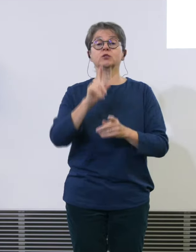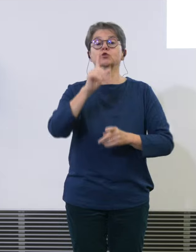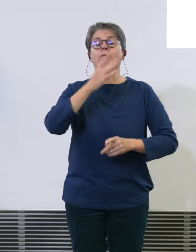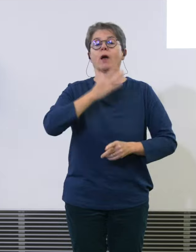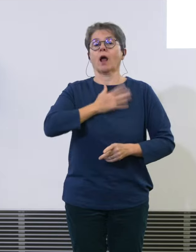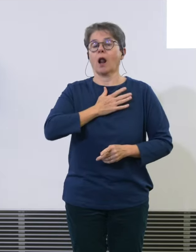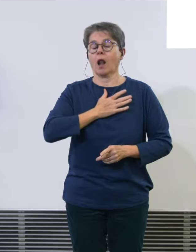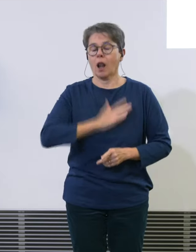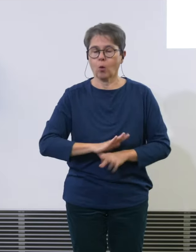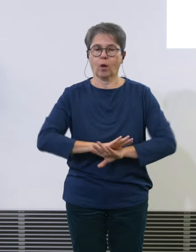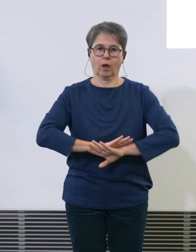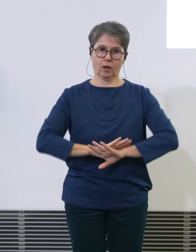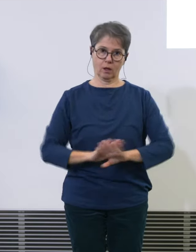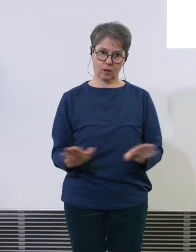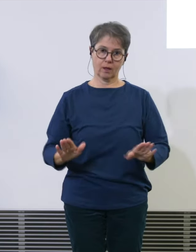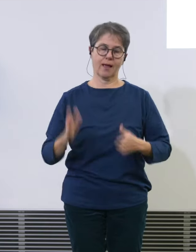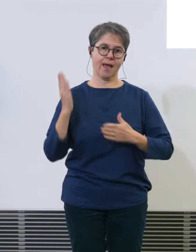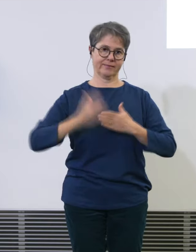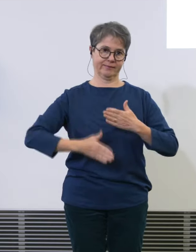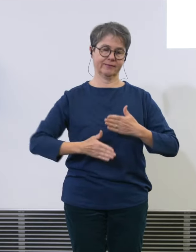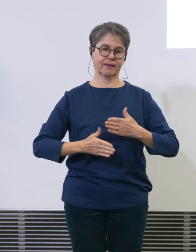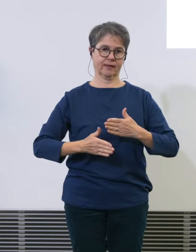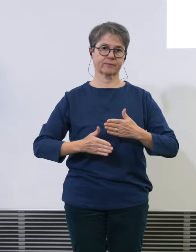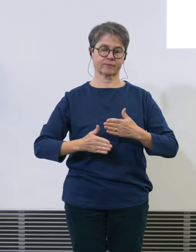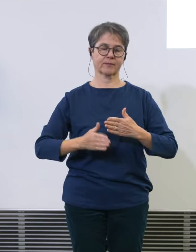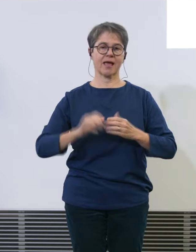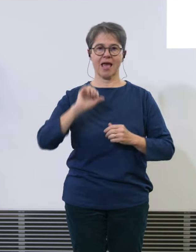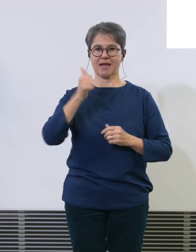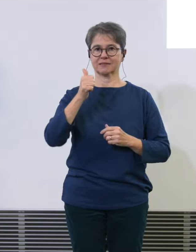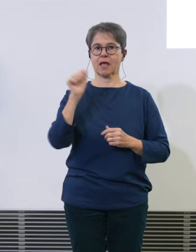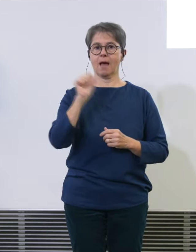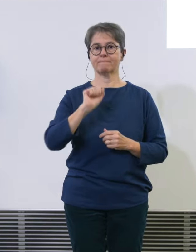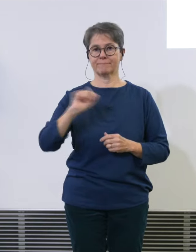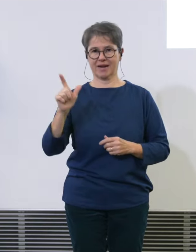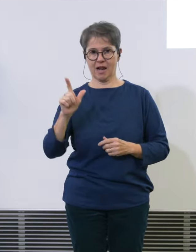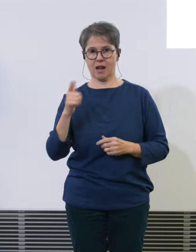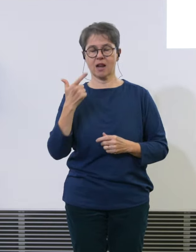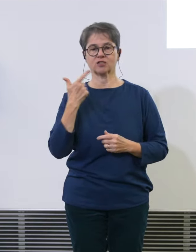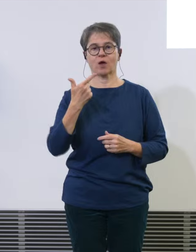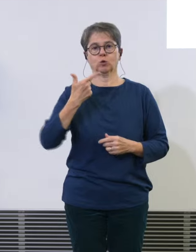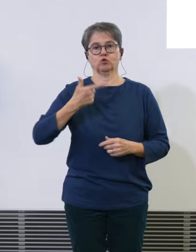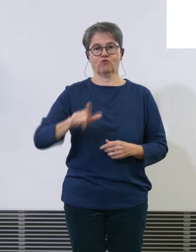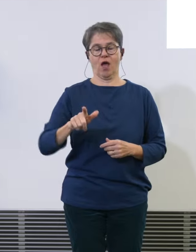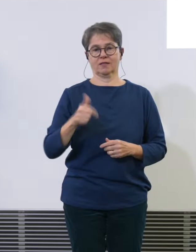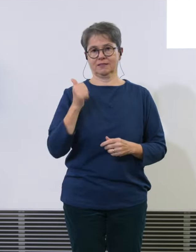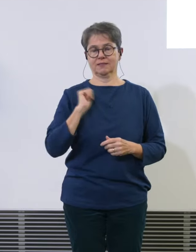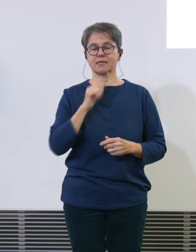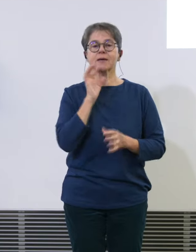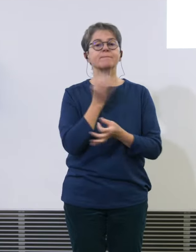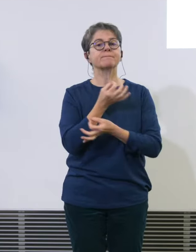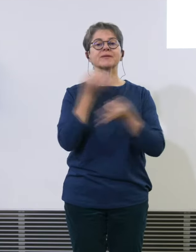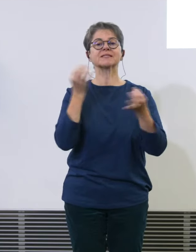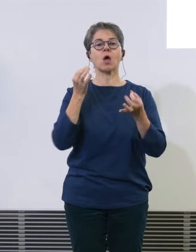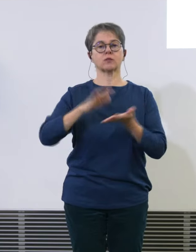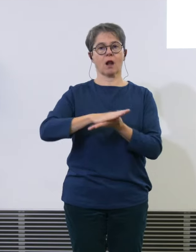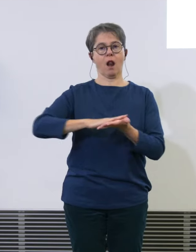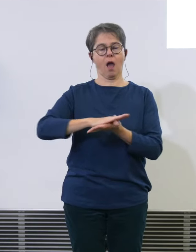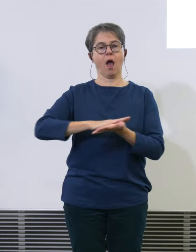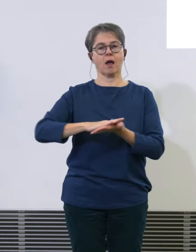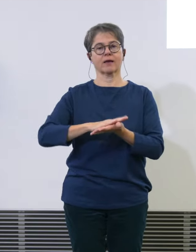Ende gefunden. Per 1. April 2022 ist ja die besondere Lage und damit auch die letzten Massnahmen vom